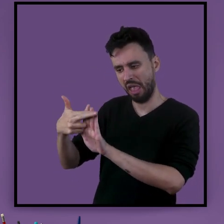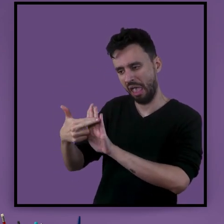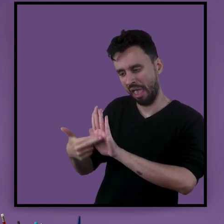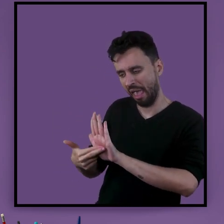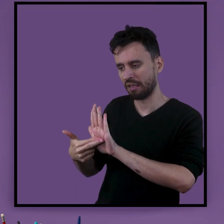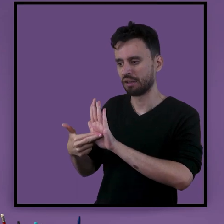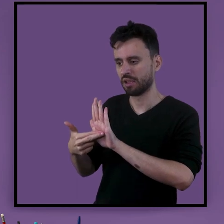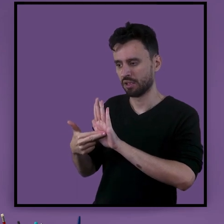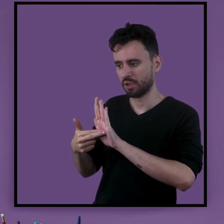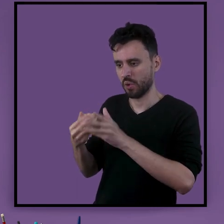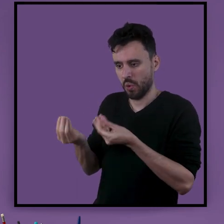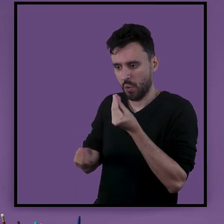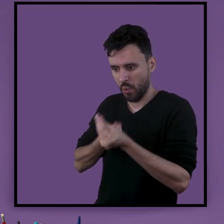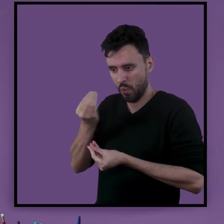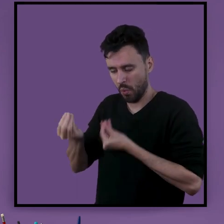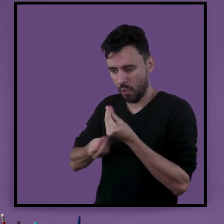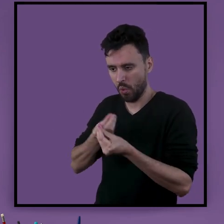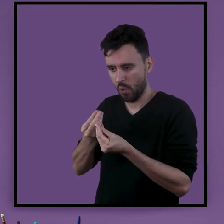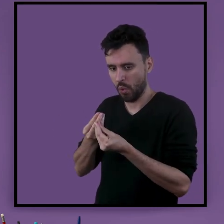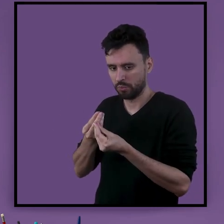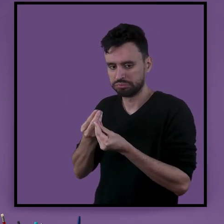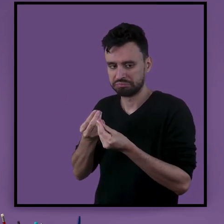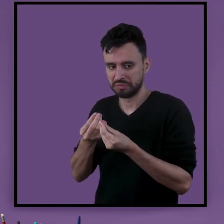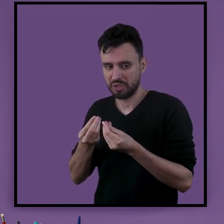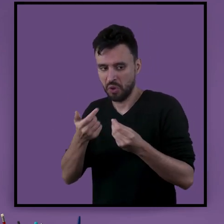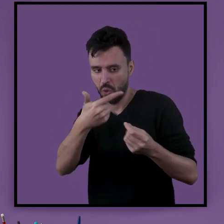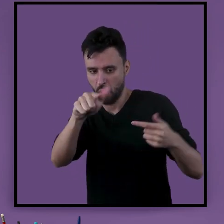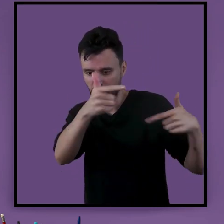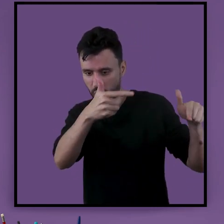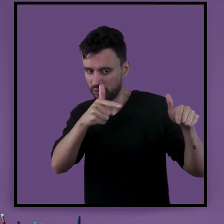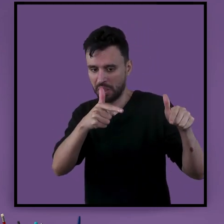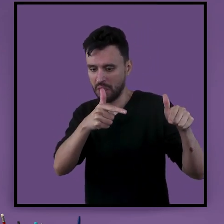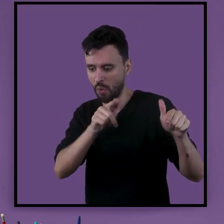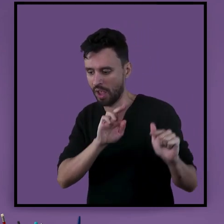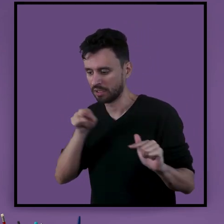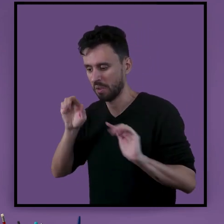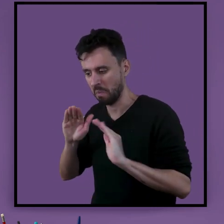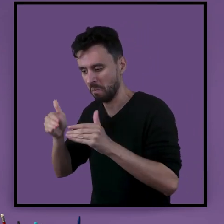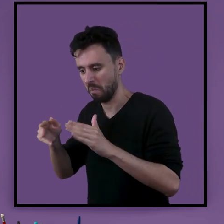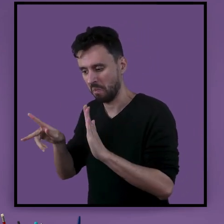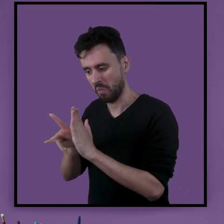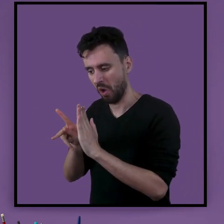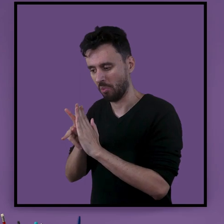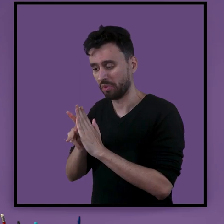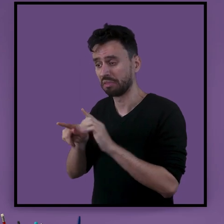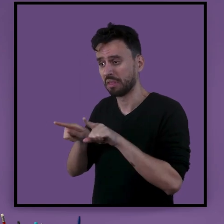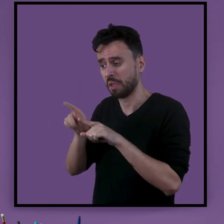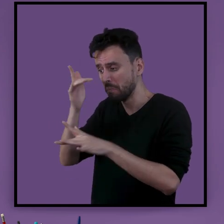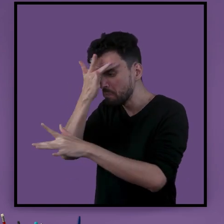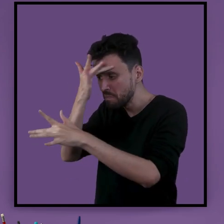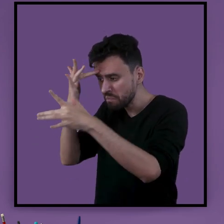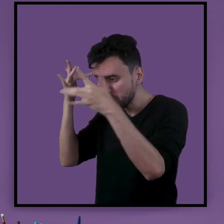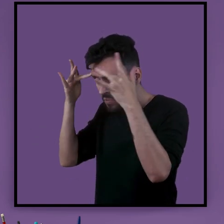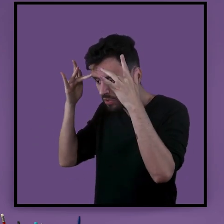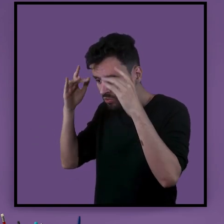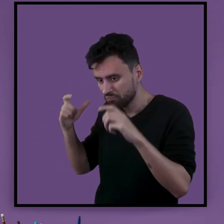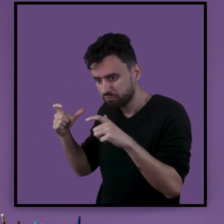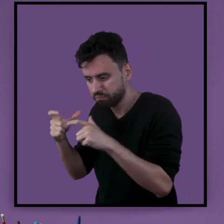próprias de comportamento a outras culturas. Possui um público específico e